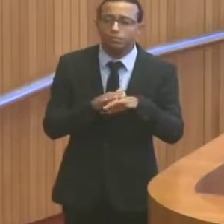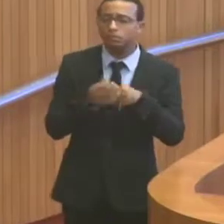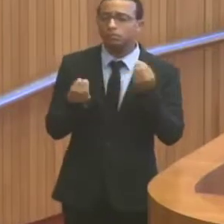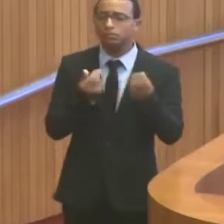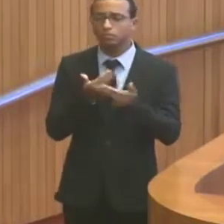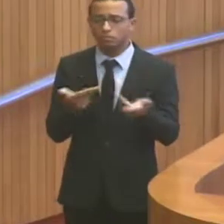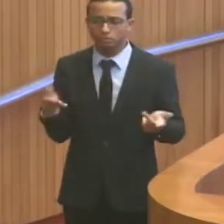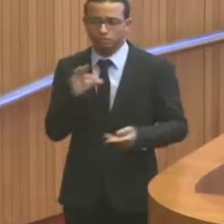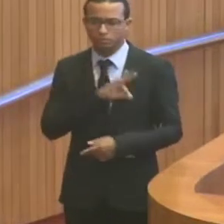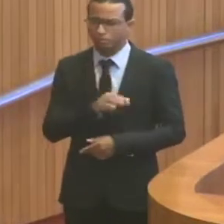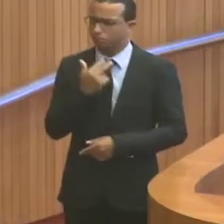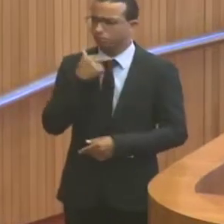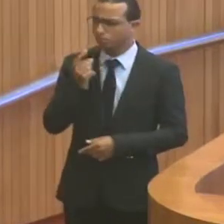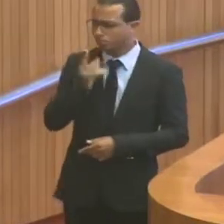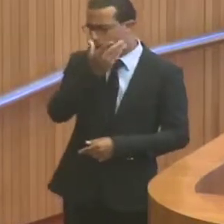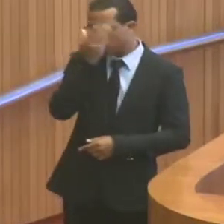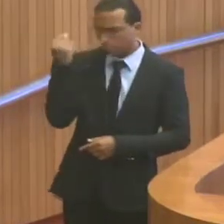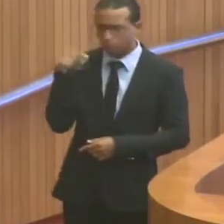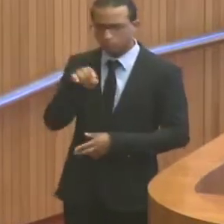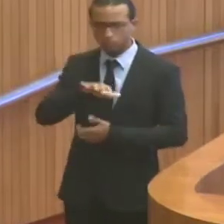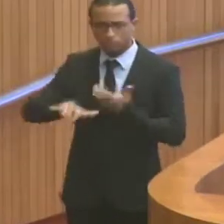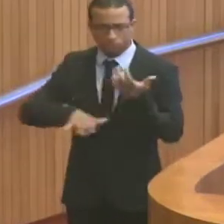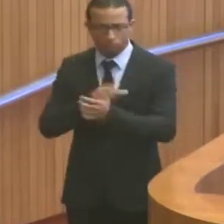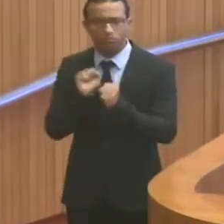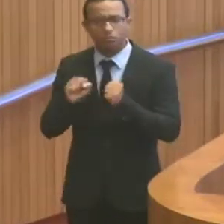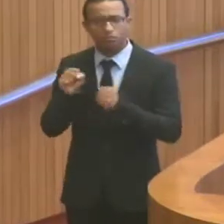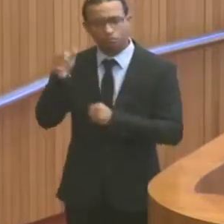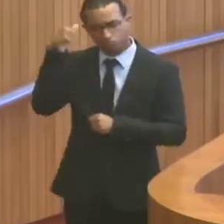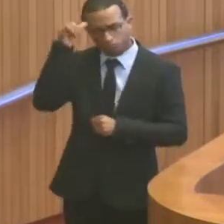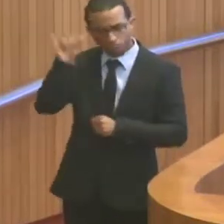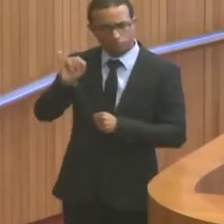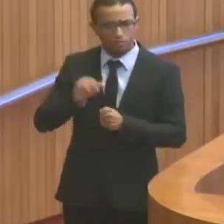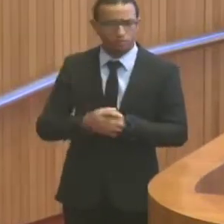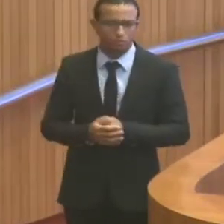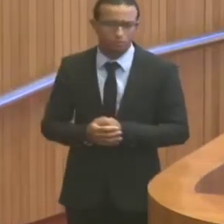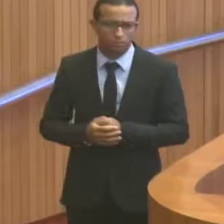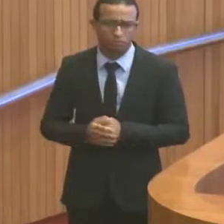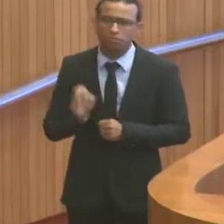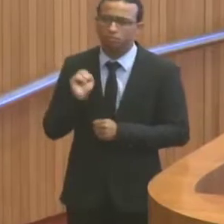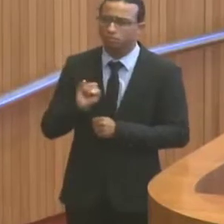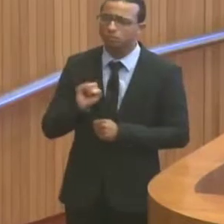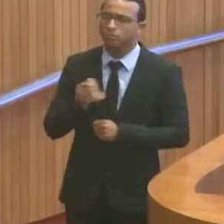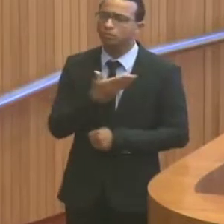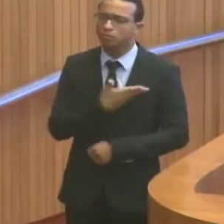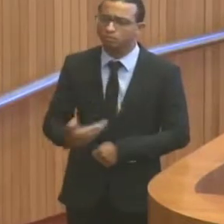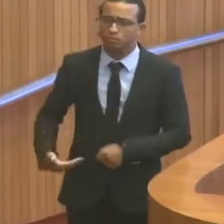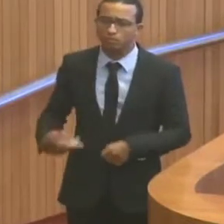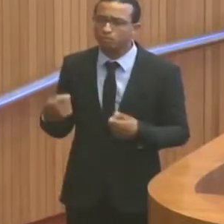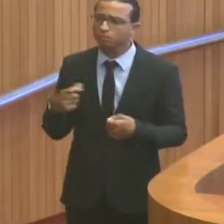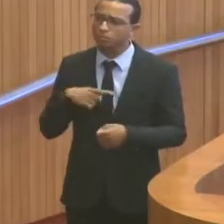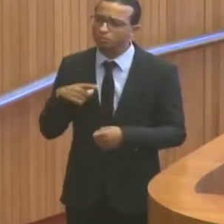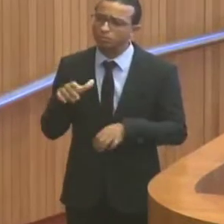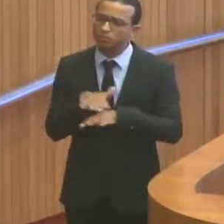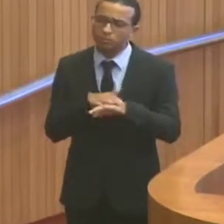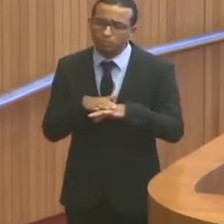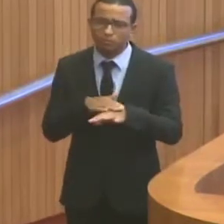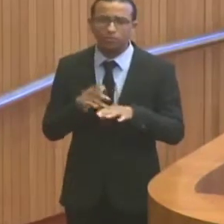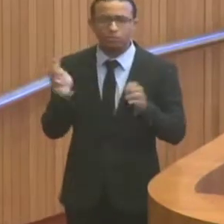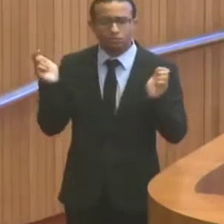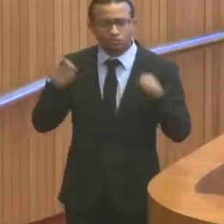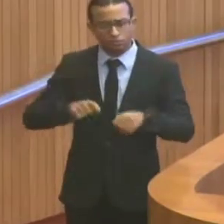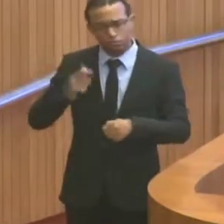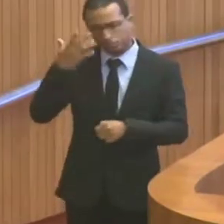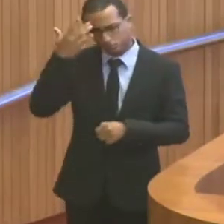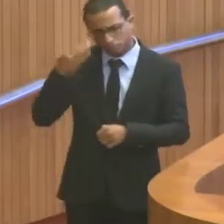deixar de lado essas questões. Essa greve poderia ter sido evitada se o governo tivesse um diálogo que pudesse entender